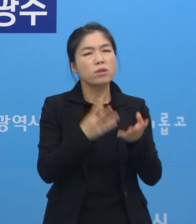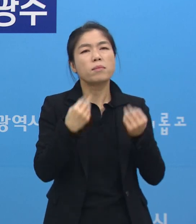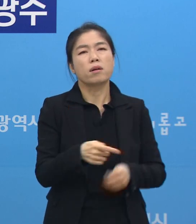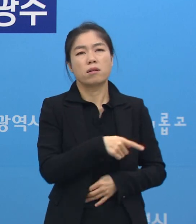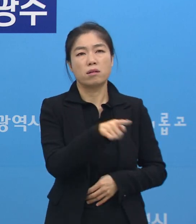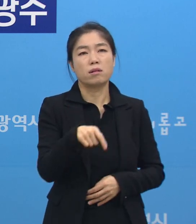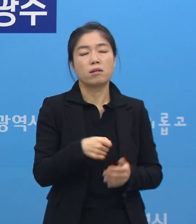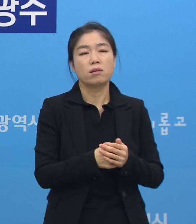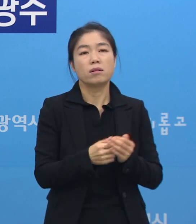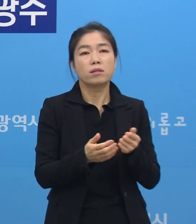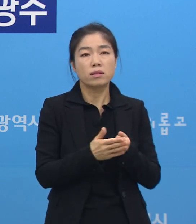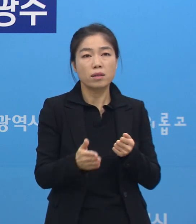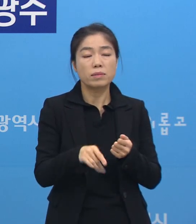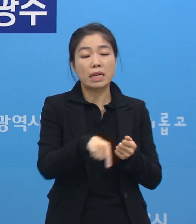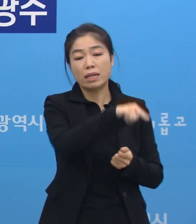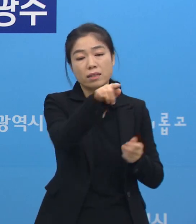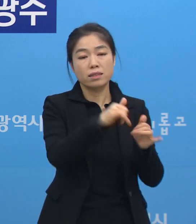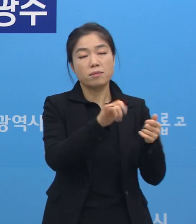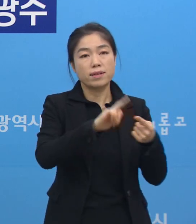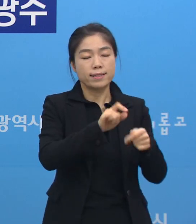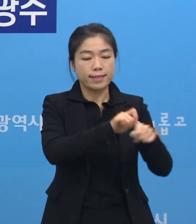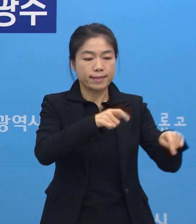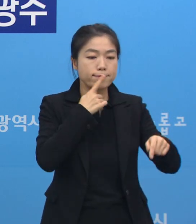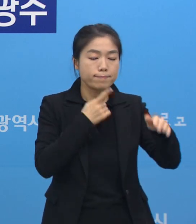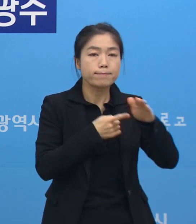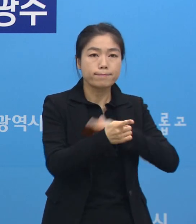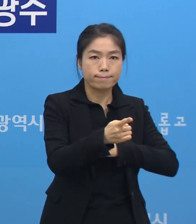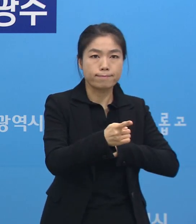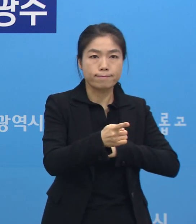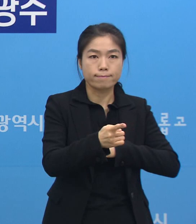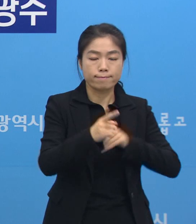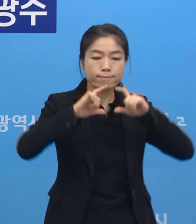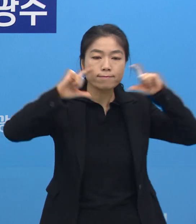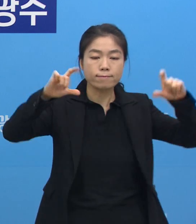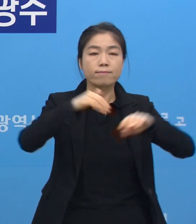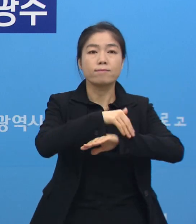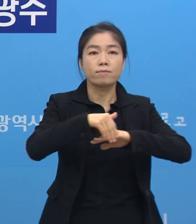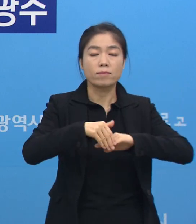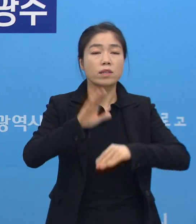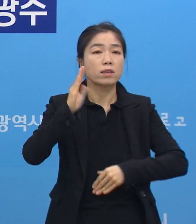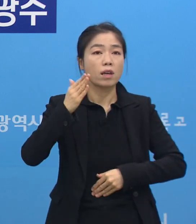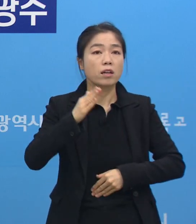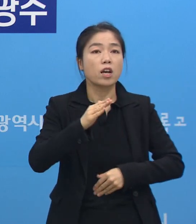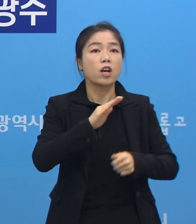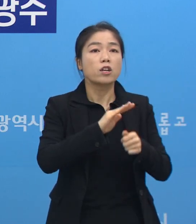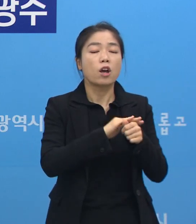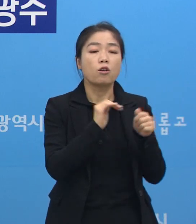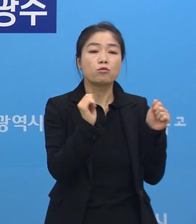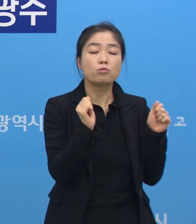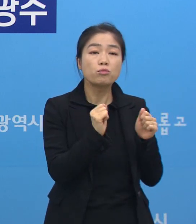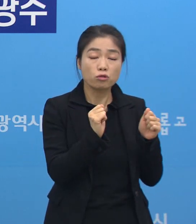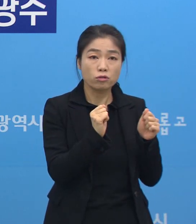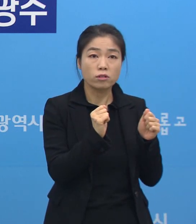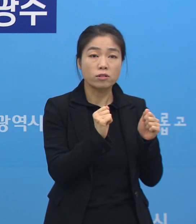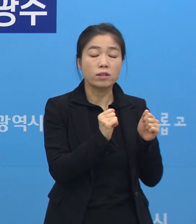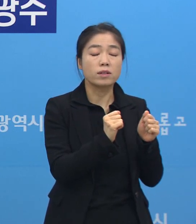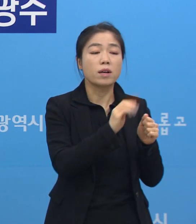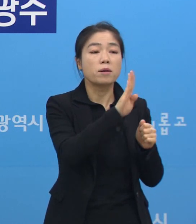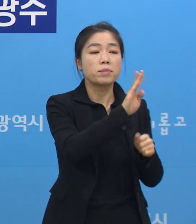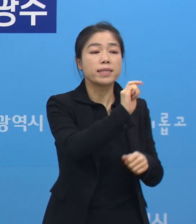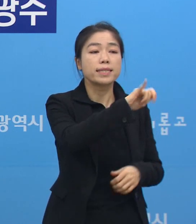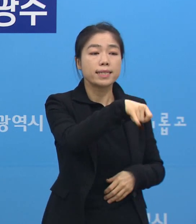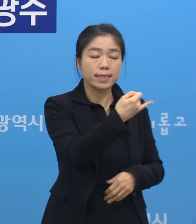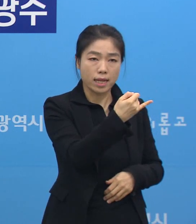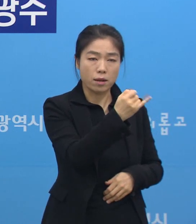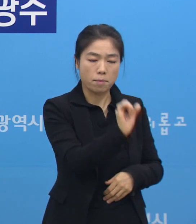있습니다. 그래서 이분들에 대한 행정명령을 실시하고자 합니다. 최근 경북 상주시 소재의 BTJ열방센터발